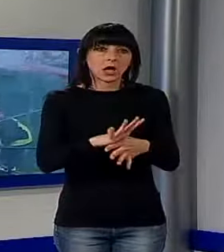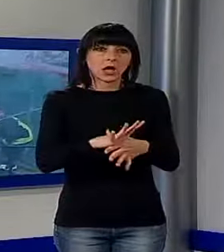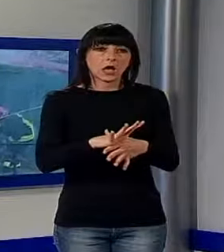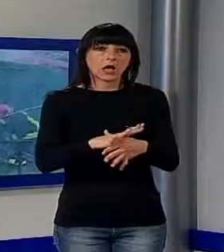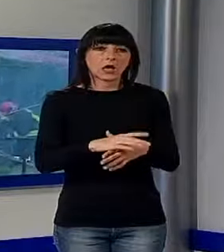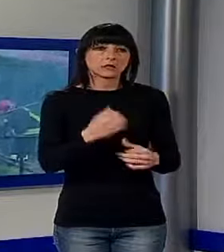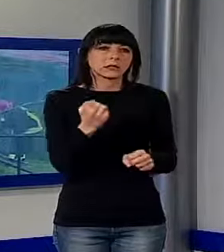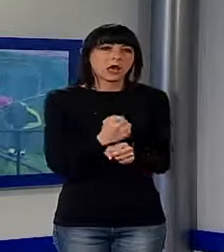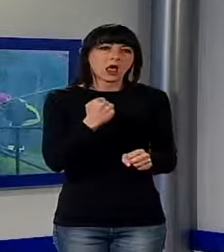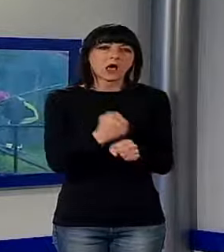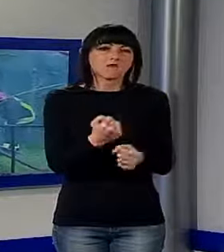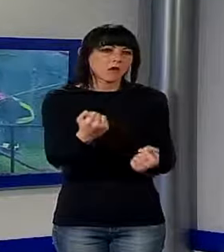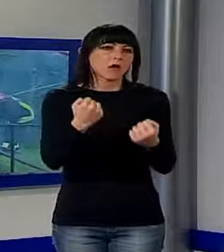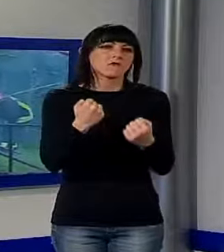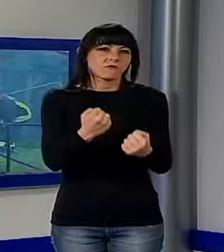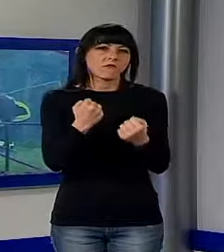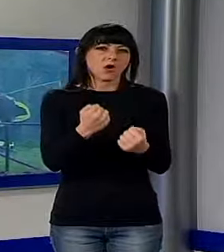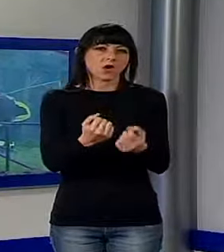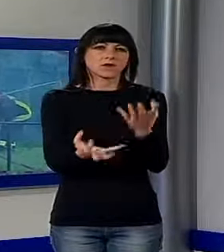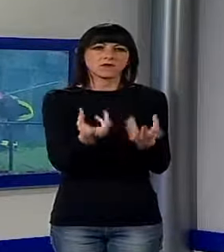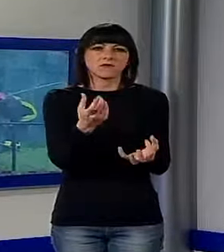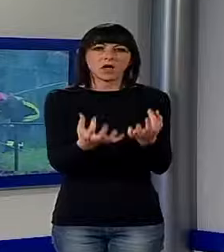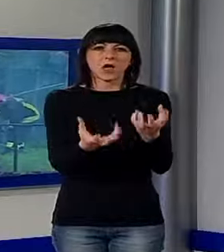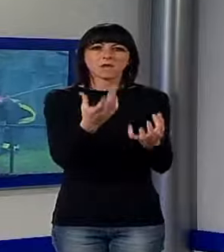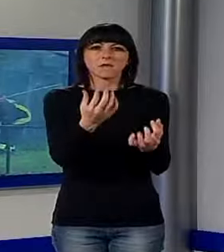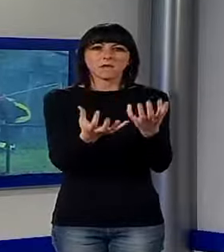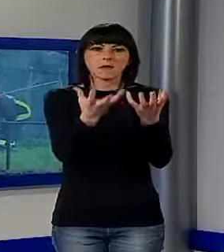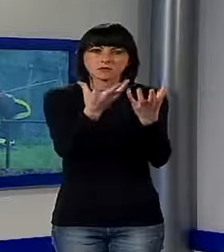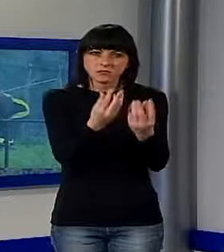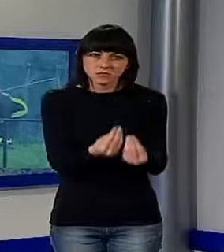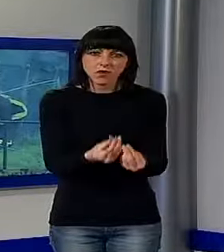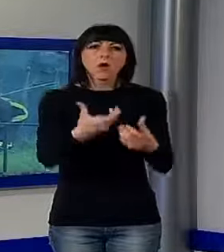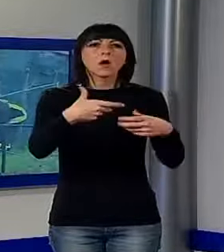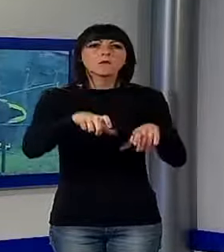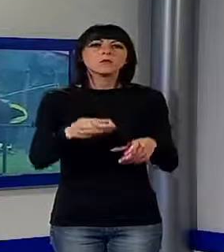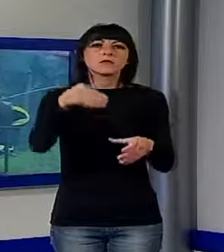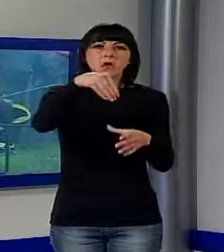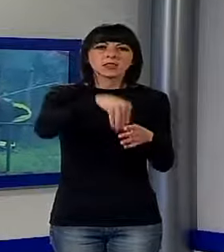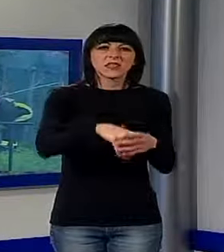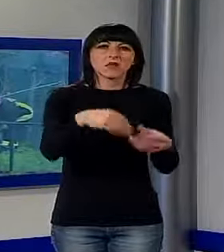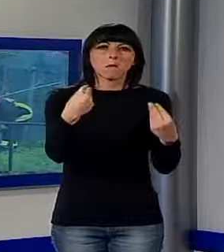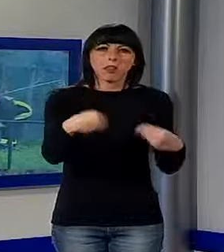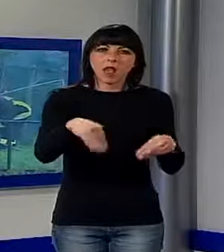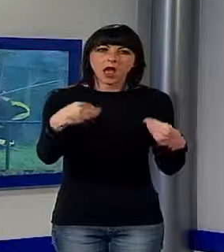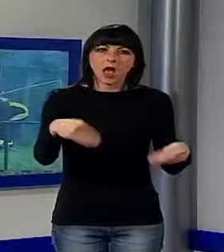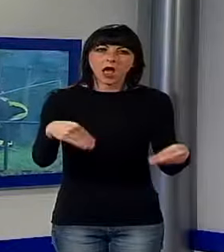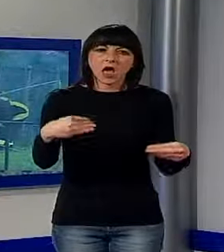che a fatica hanno cercato di circoscrivere le fiamme in quanto c'era del materiale plastico.